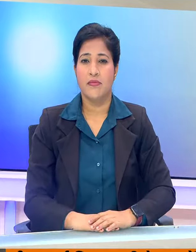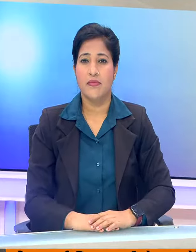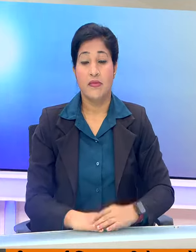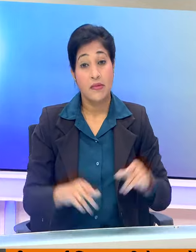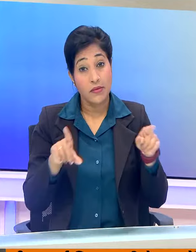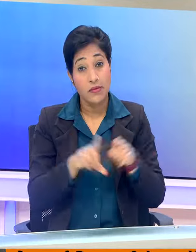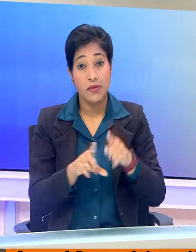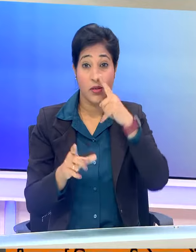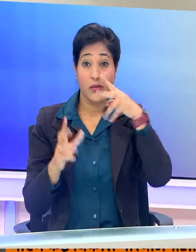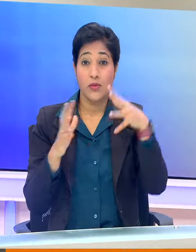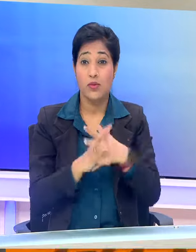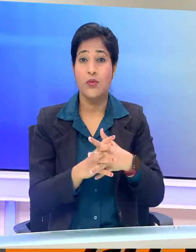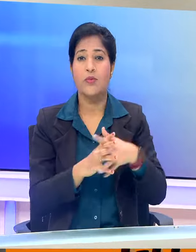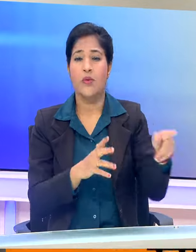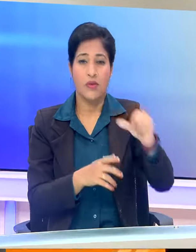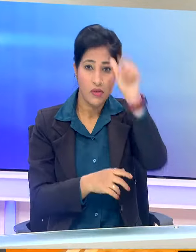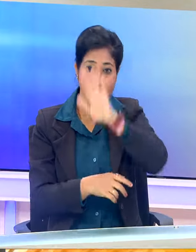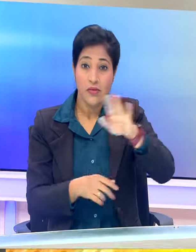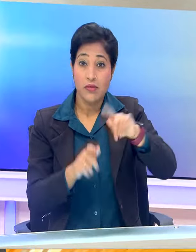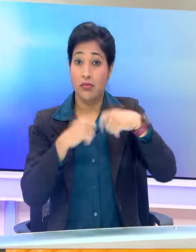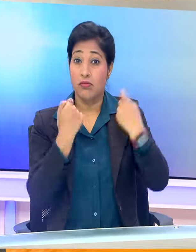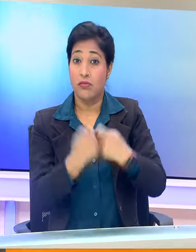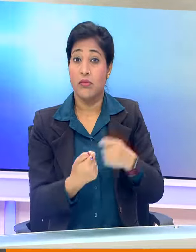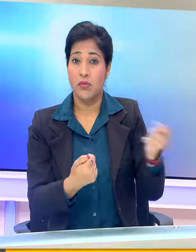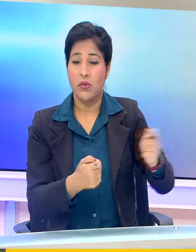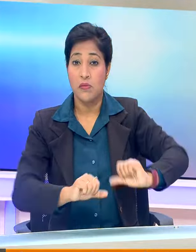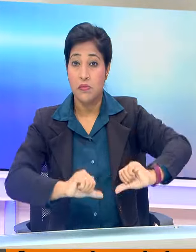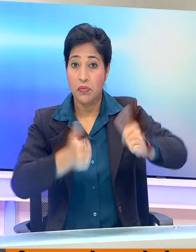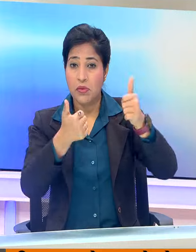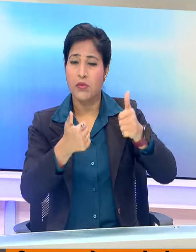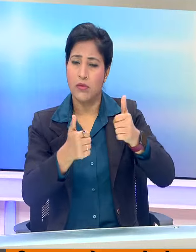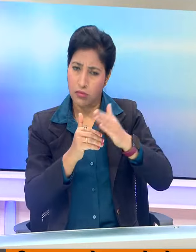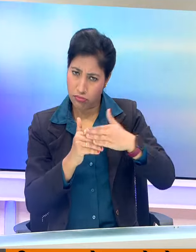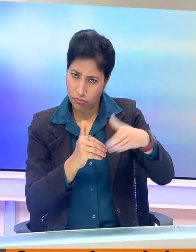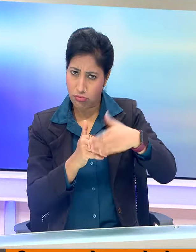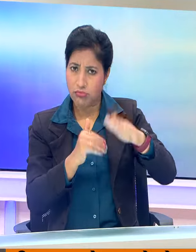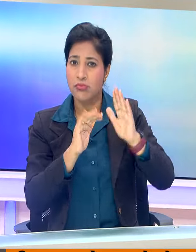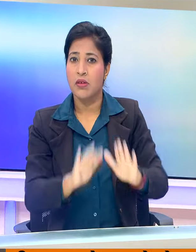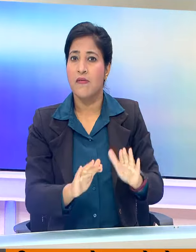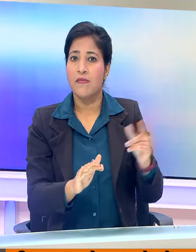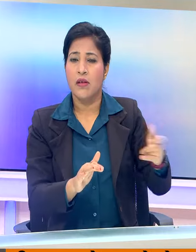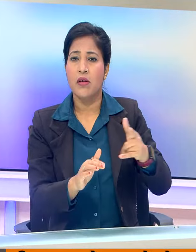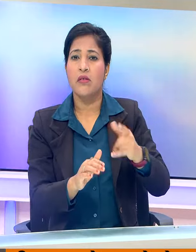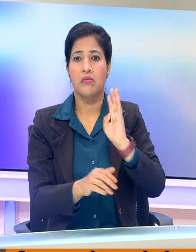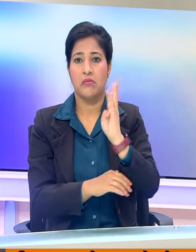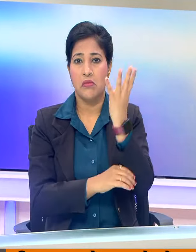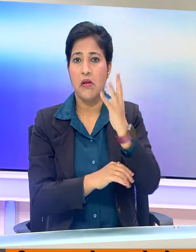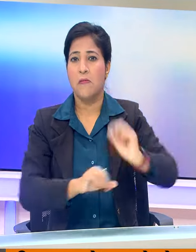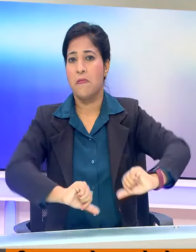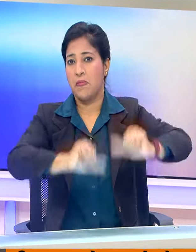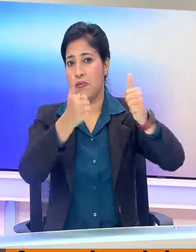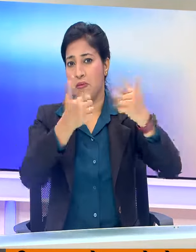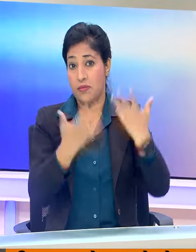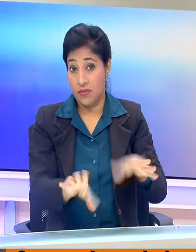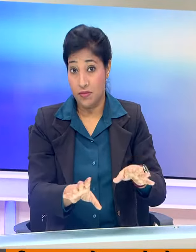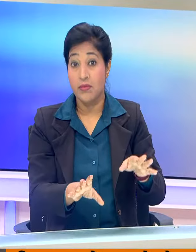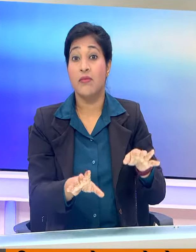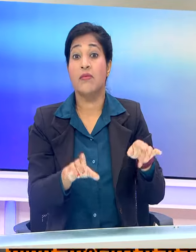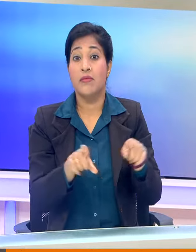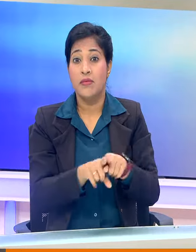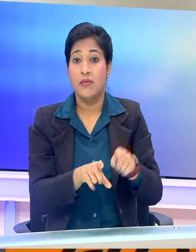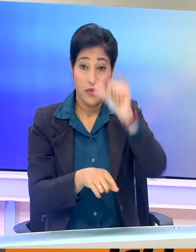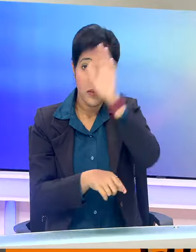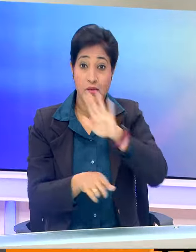वहीं महिला वर्क में भी भारतिय टीम ने अपने जीत के क्रम को बरकरार रखते हुए लगातार चौती जीत हासल करने में कामियाबी पाई